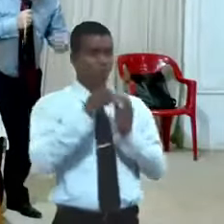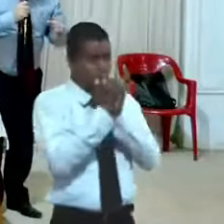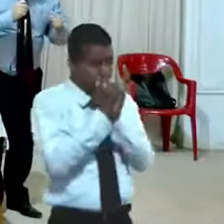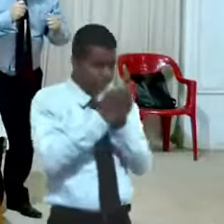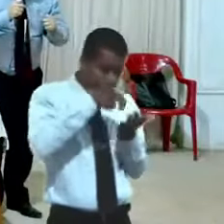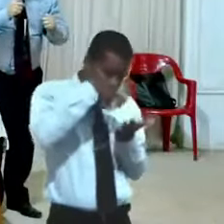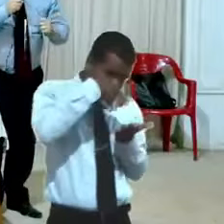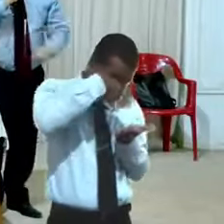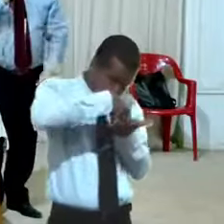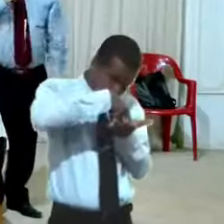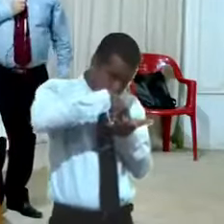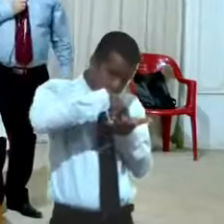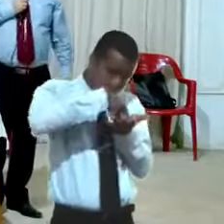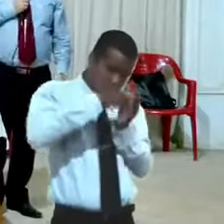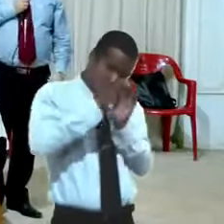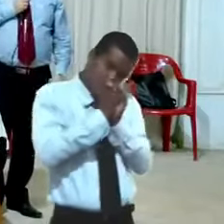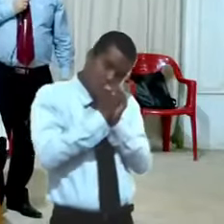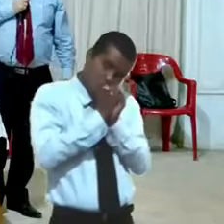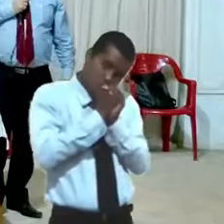postrado de rodillas